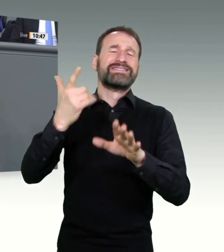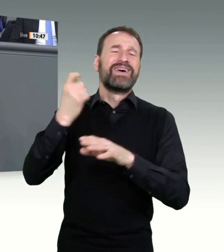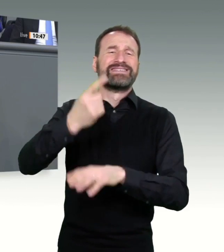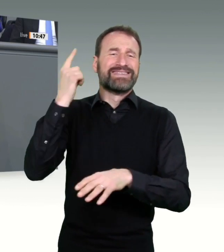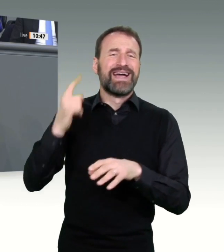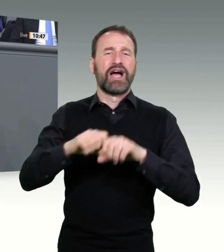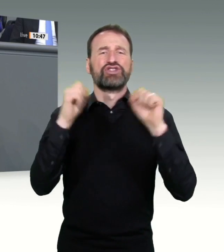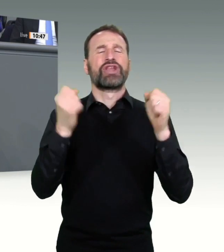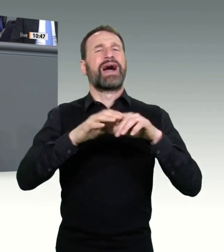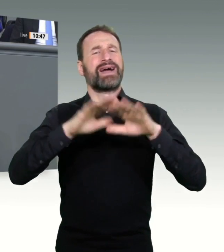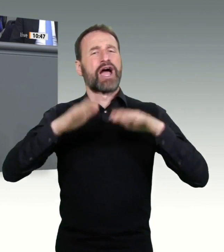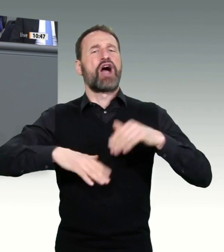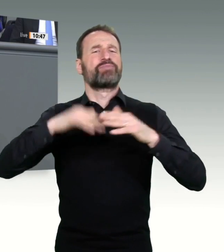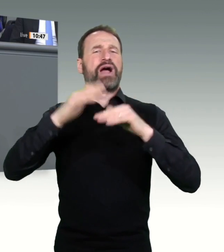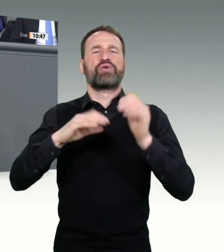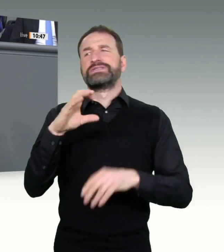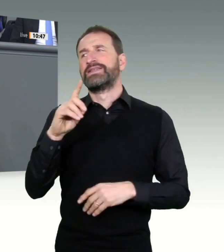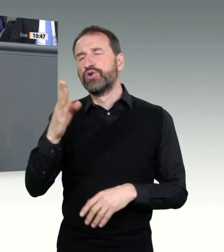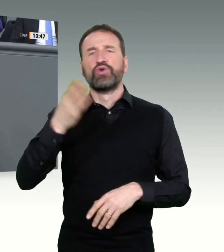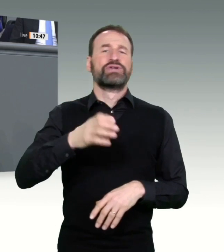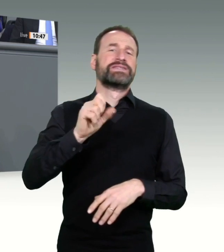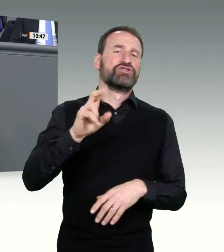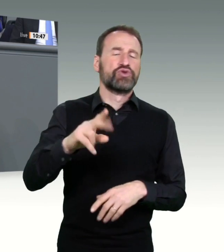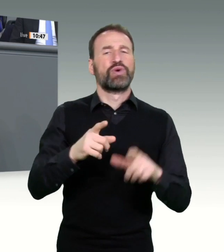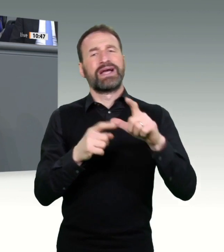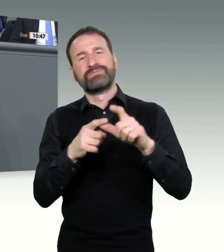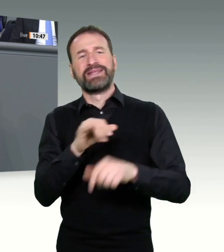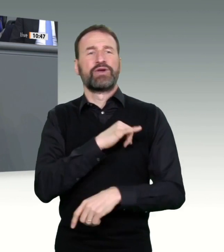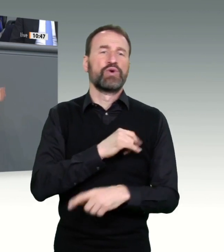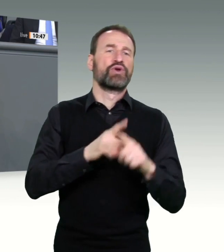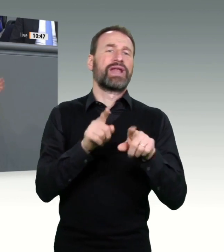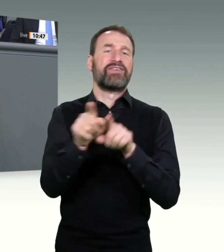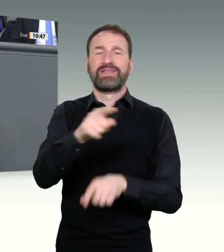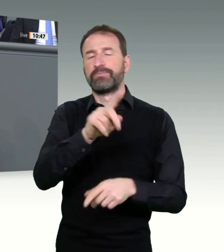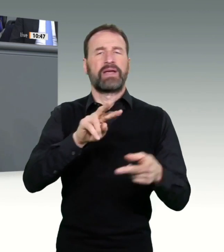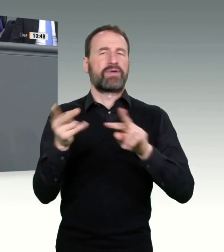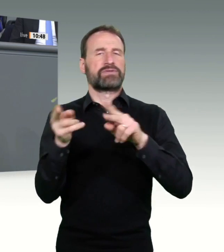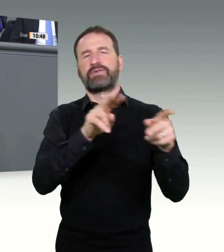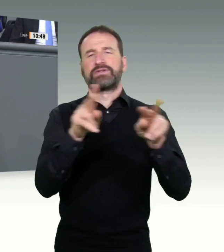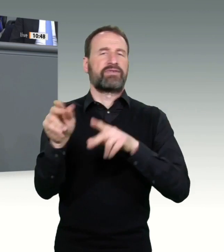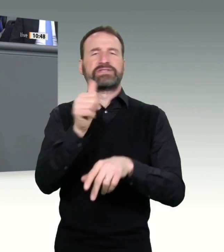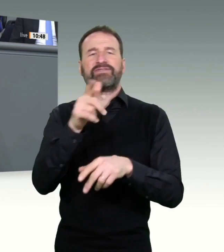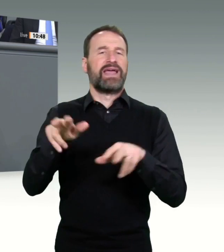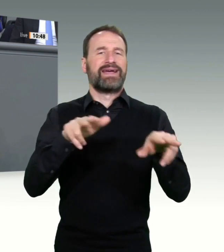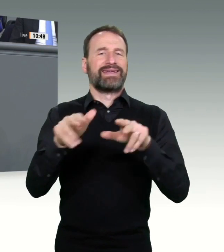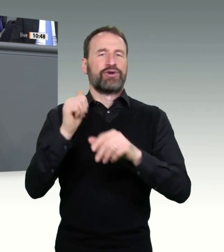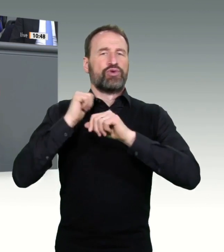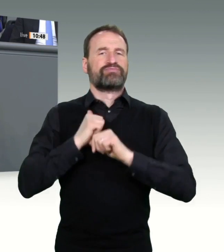zählen natürlich dann auch vernünftige Softwarelösungen. Das bestreite ich gar nicht. Die Koalition rühmt sich, dass keine